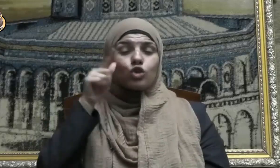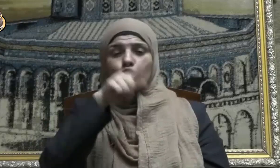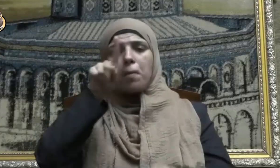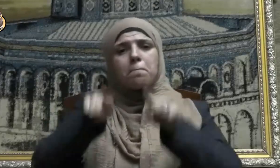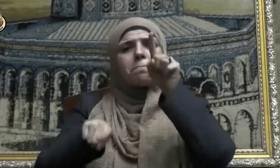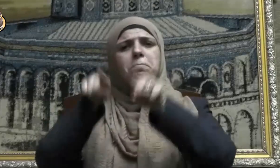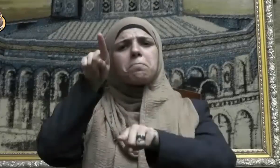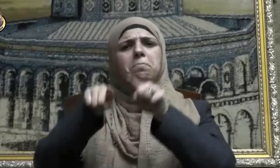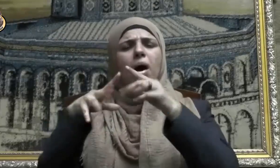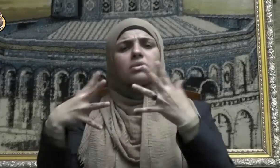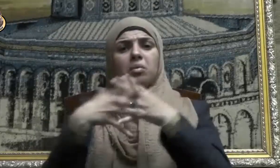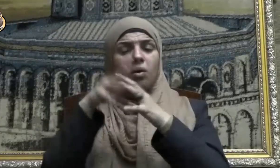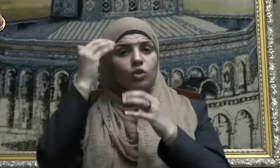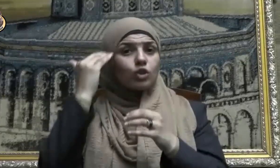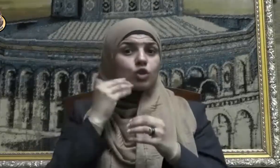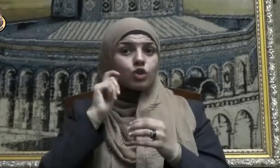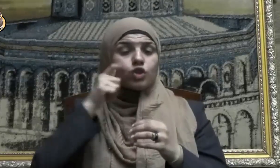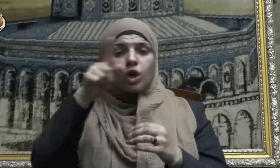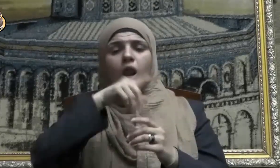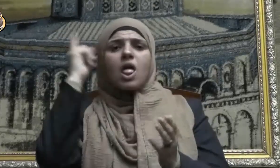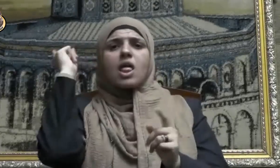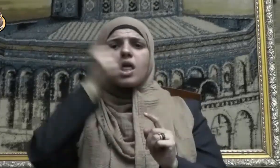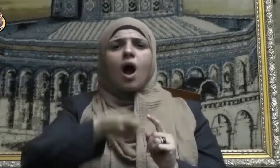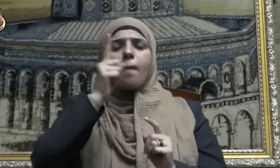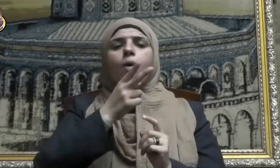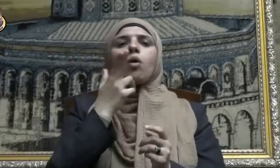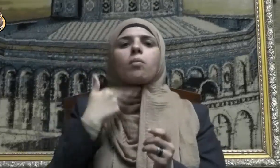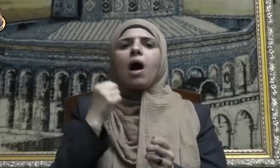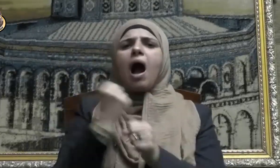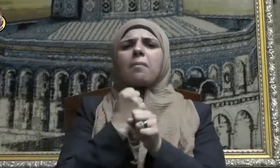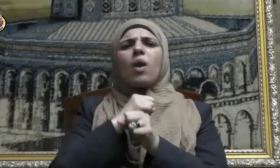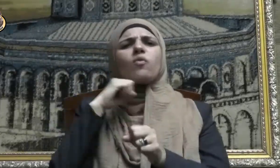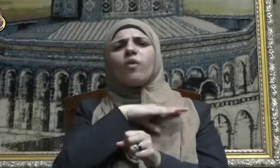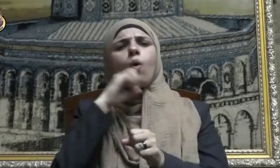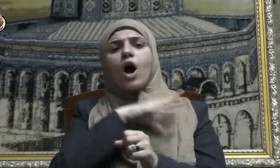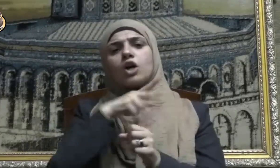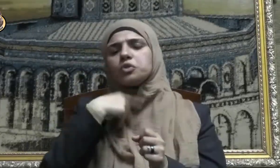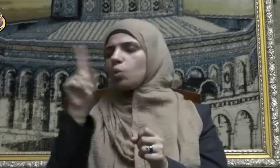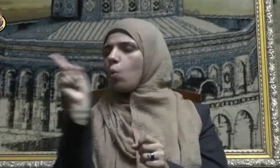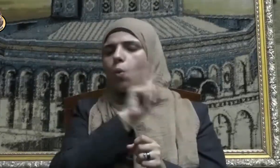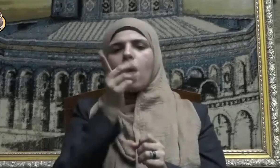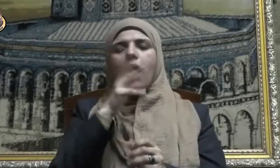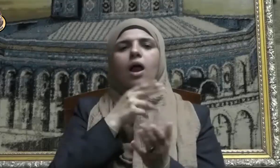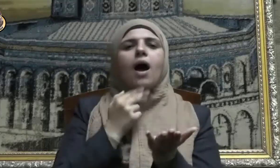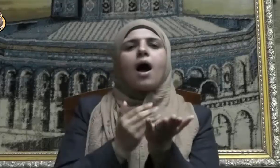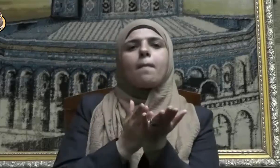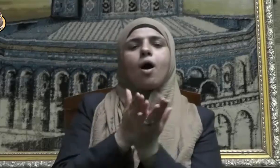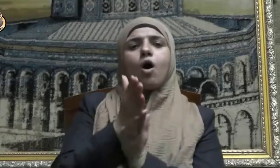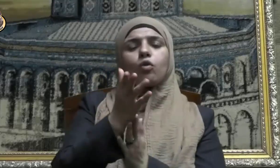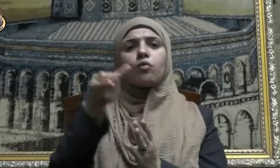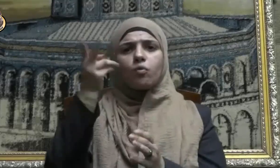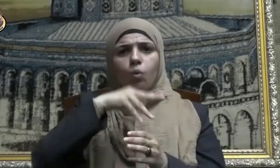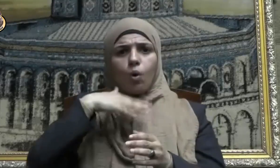من بعض يأمرون بالمنكر وينهون عن المعروف ويقبضون أيديهم